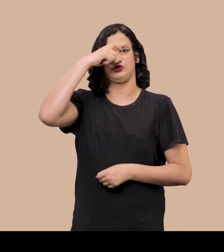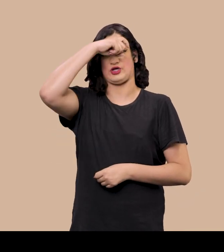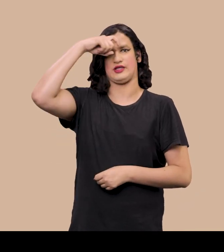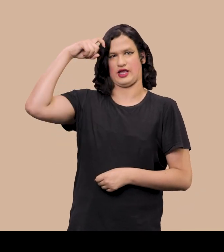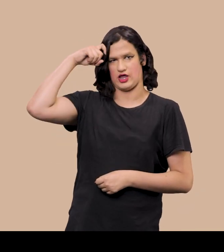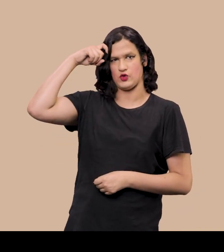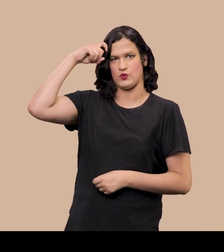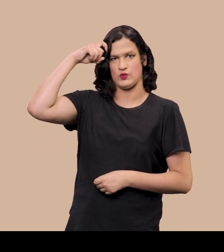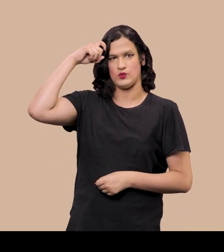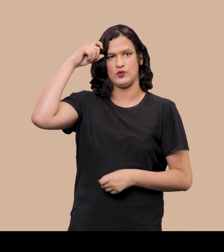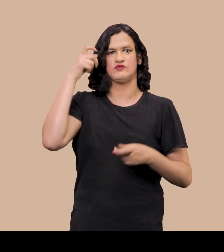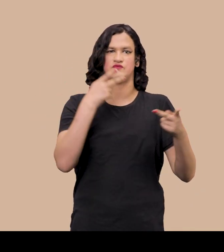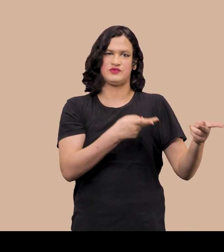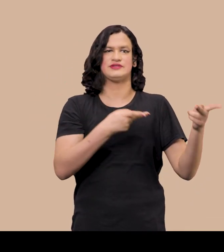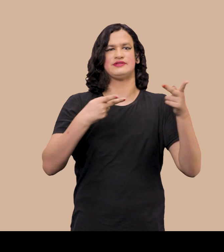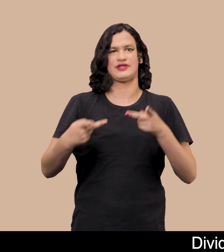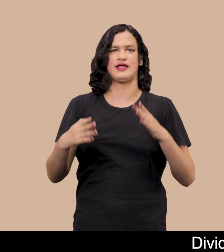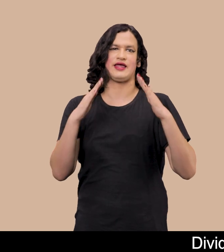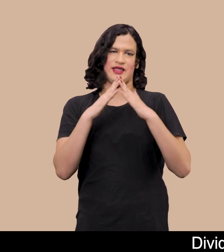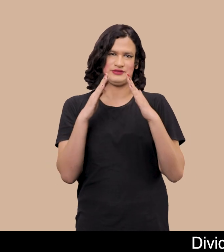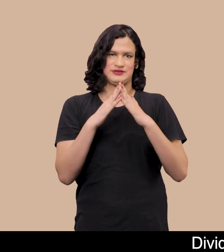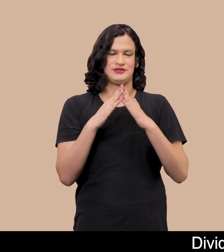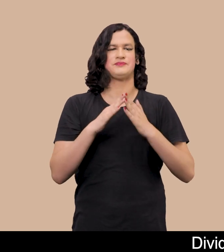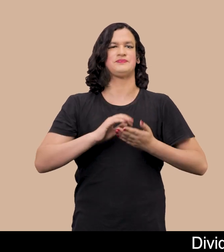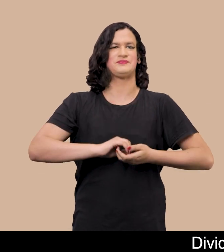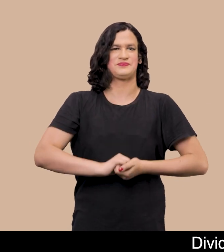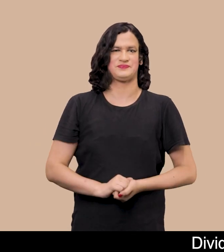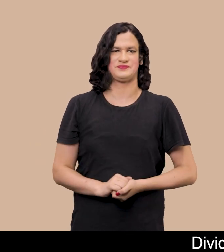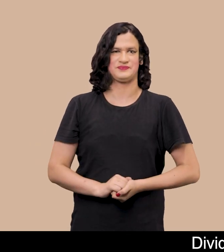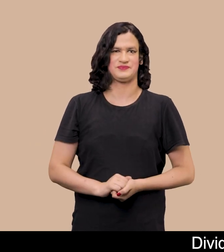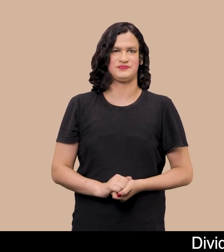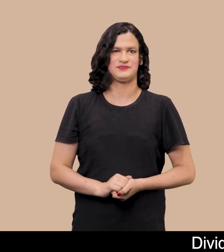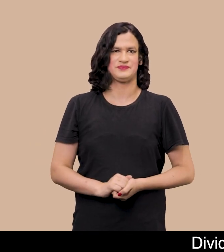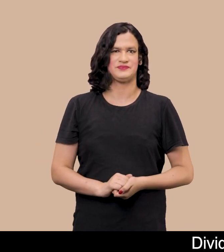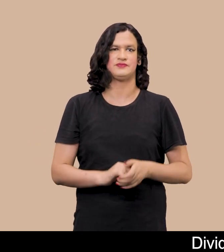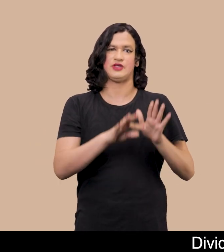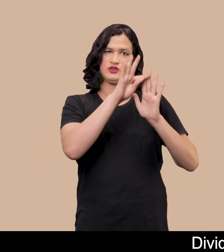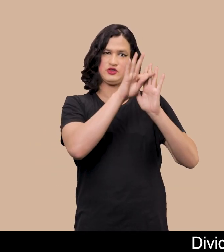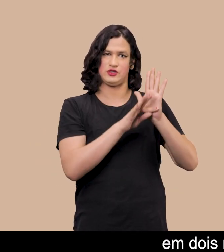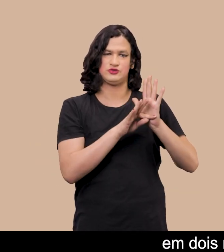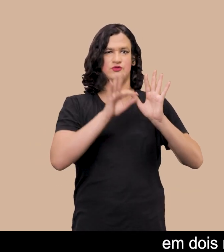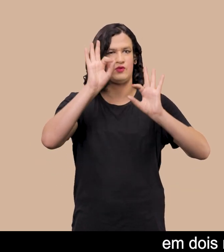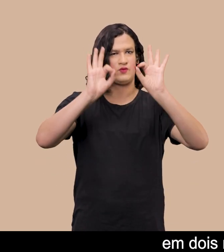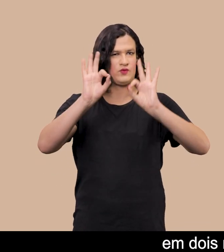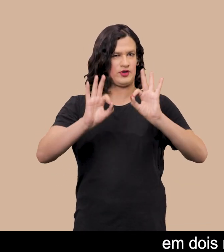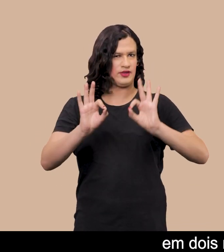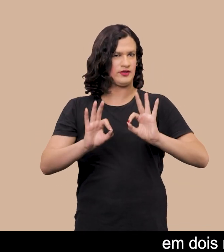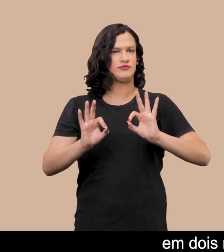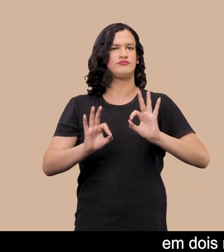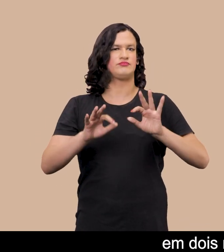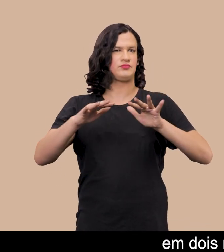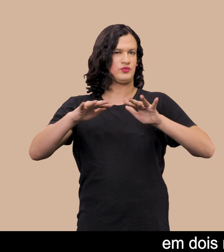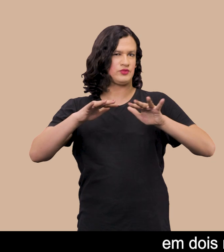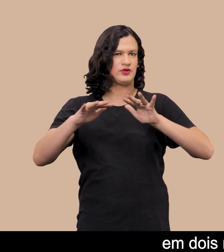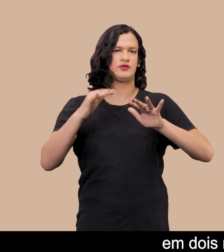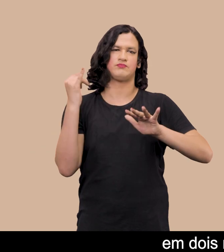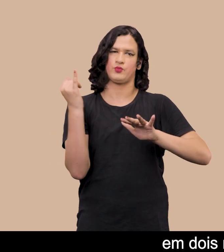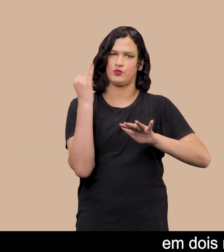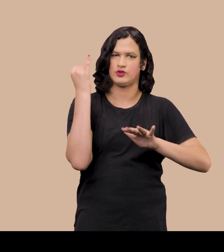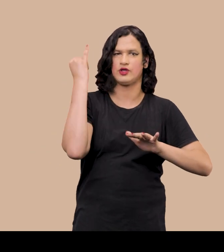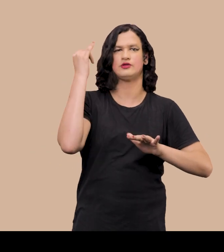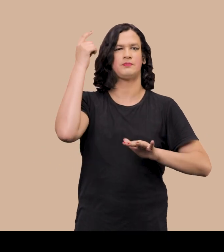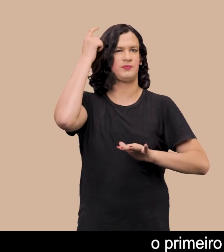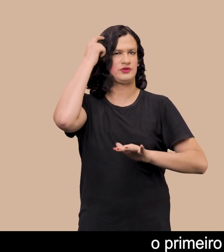visita à sua casa ateliê Dividido em duas estrofes, esse curto texto se organiza em dois movimentos fundamentais no pensamento da